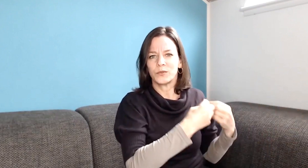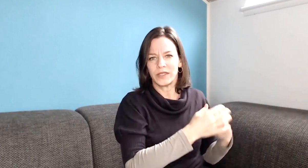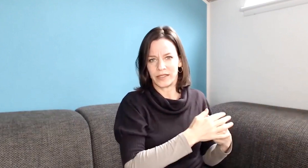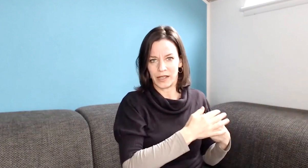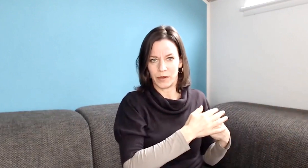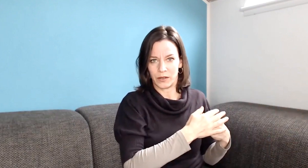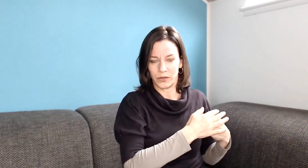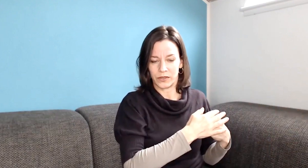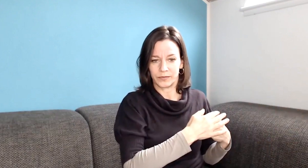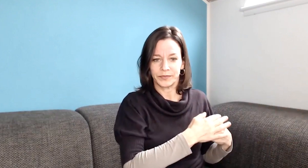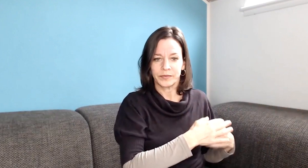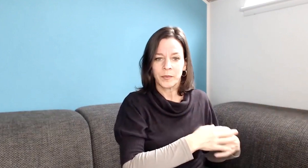so mit sich selber aus.